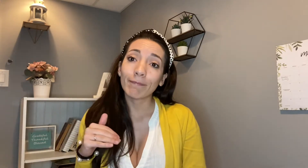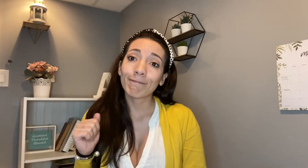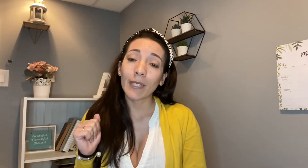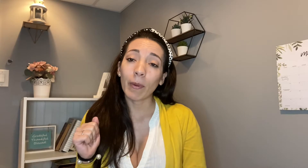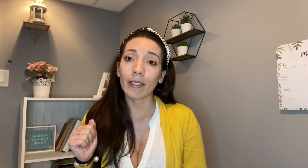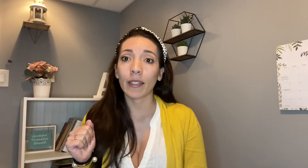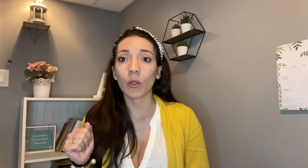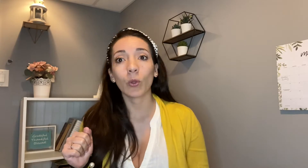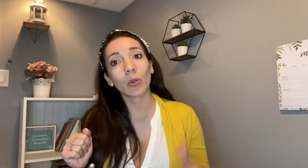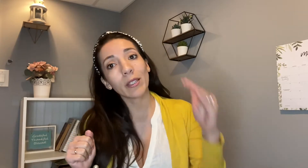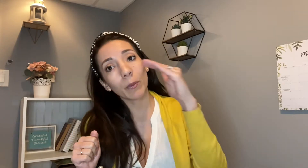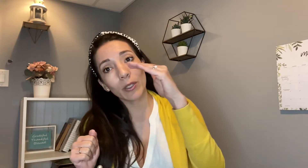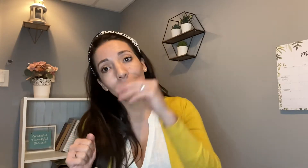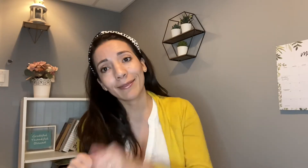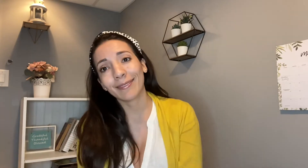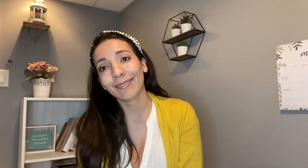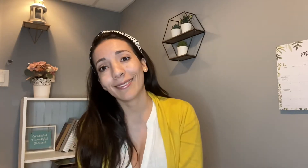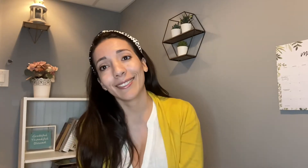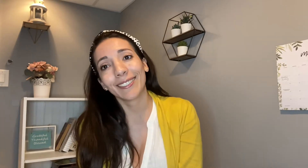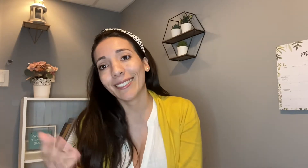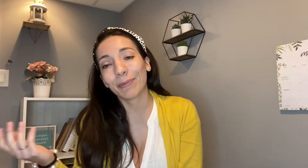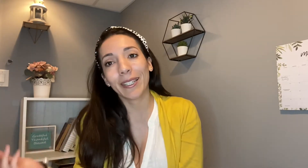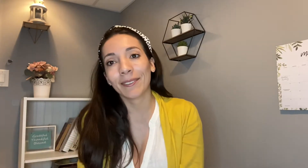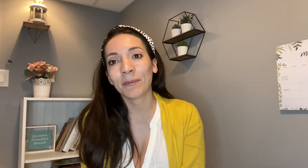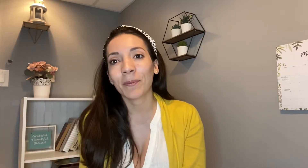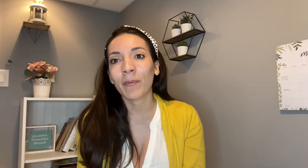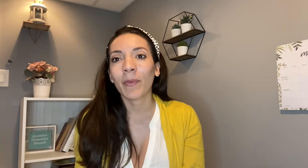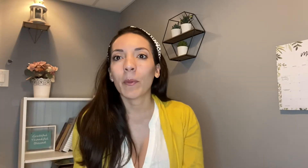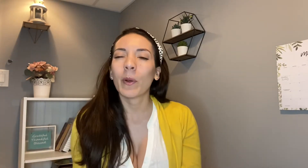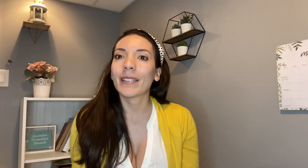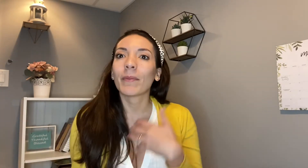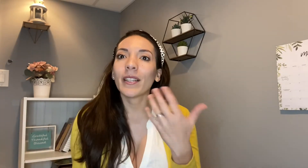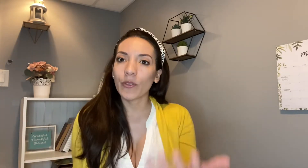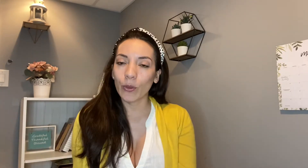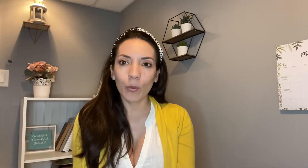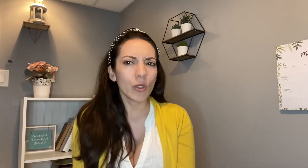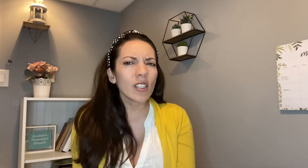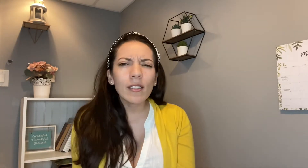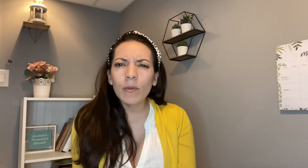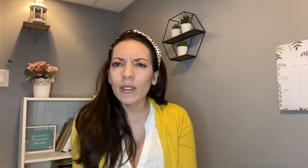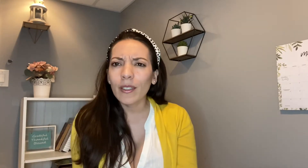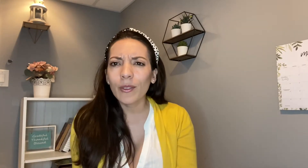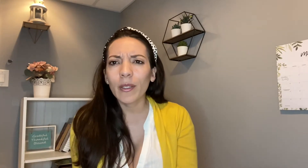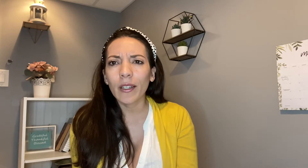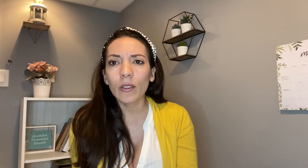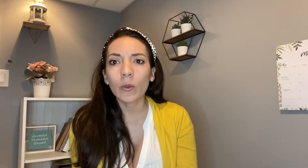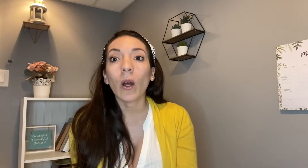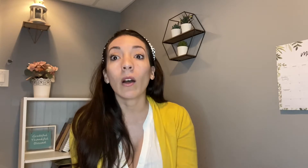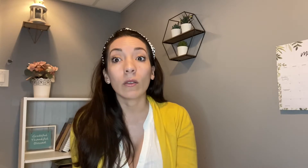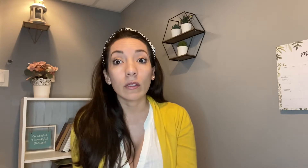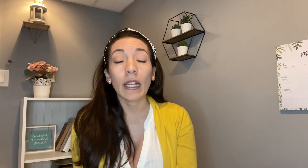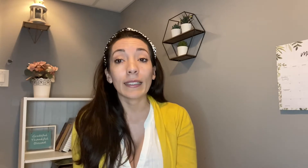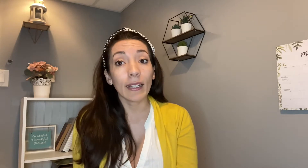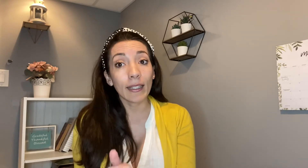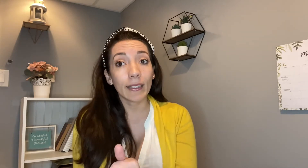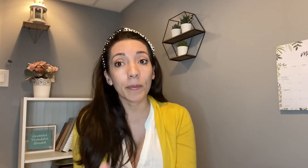aparte de todo soy esposa entonces pues por más que me disfruto muchísimo hacer los vídeos wow hay que sacarle tiempo